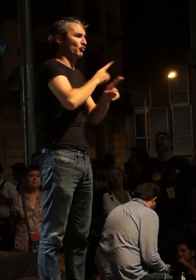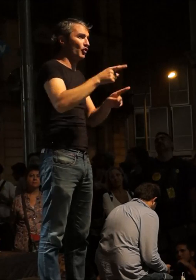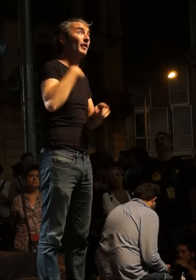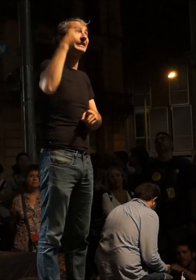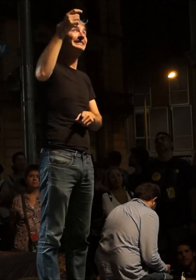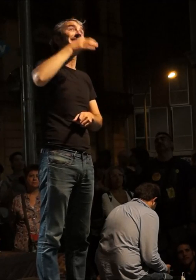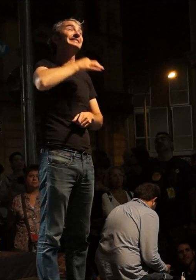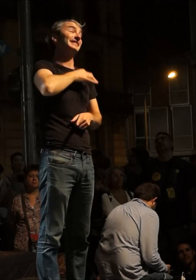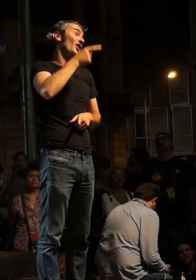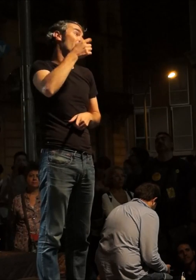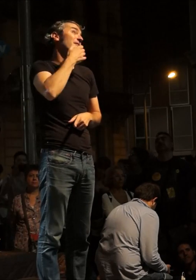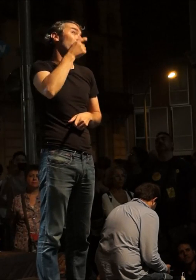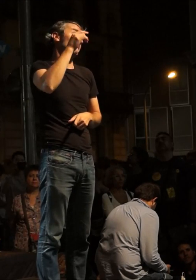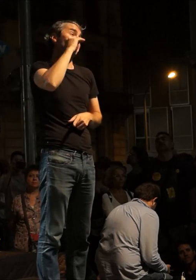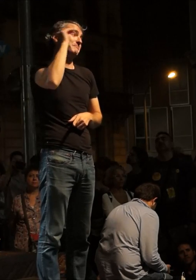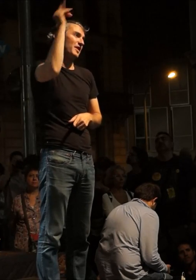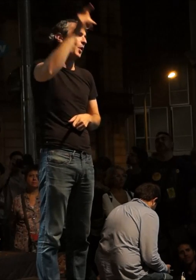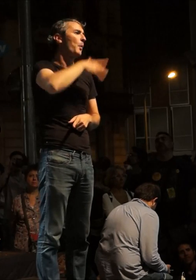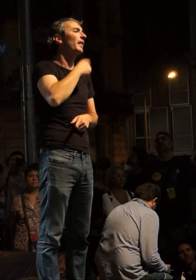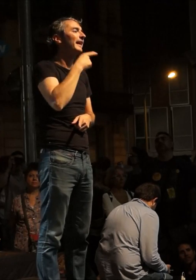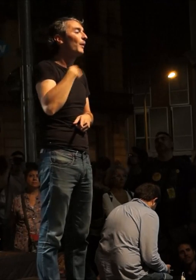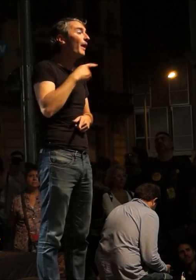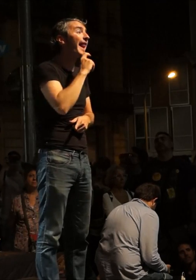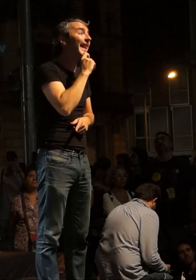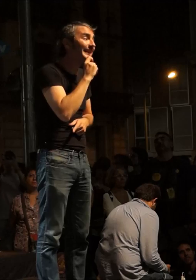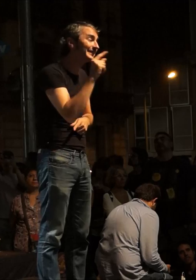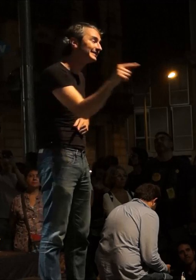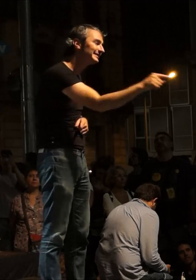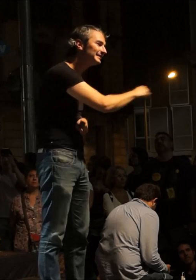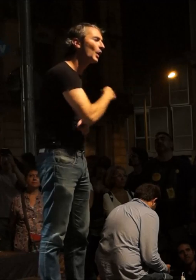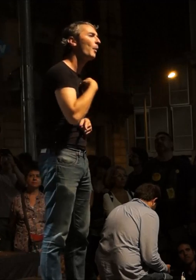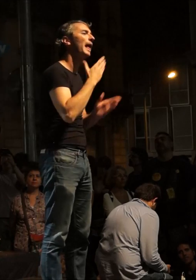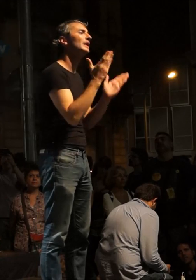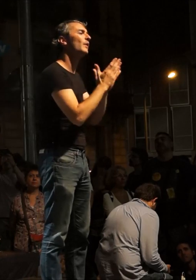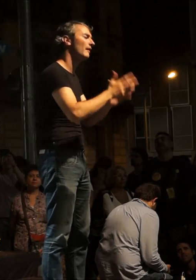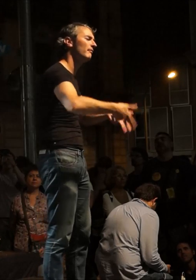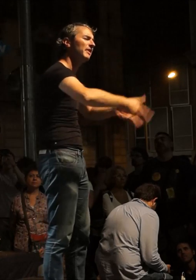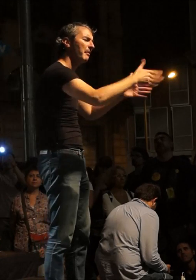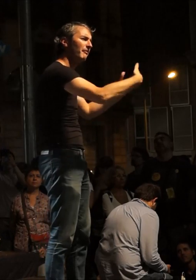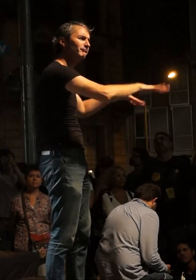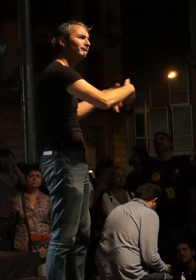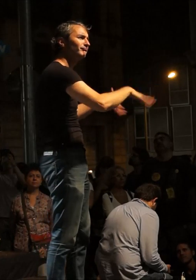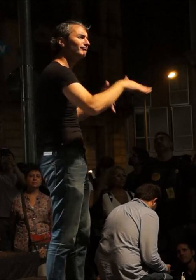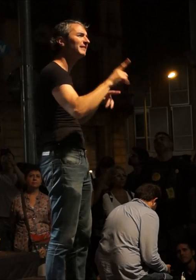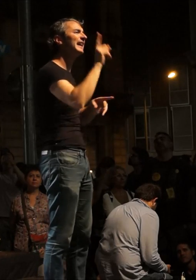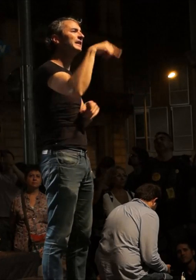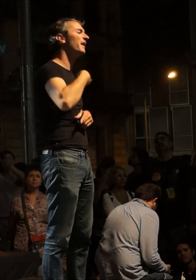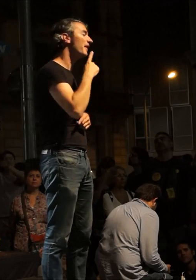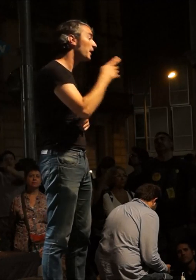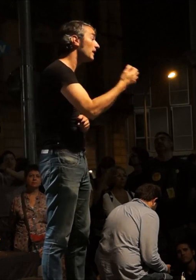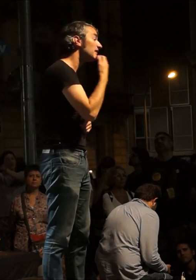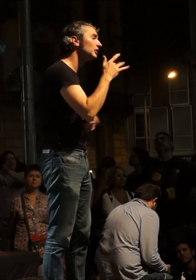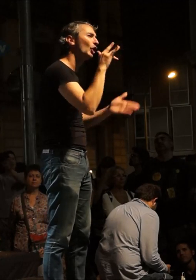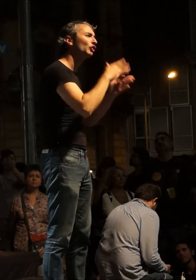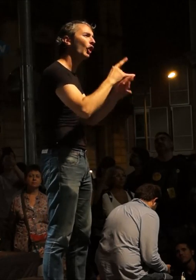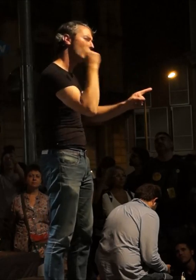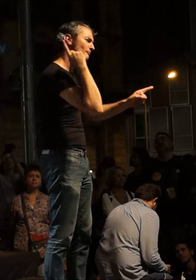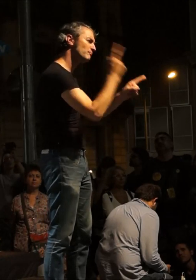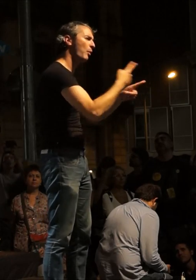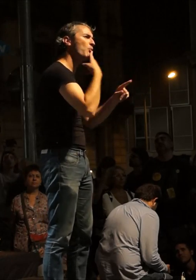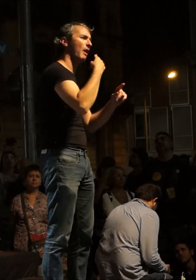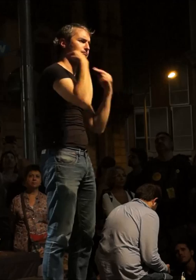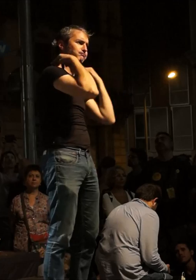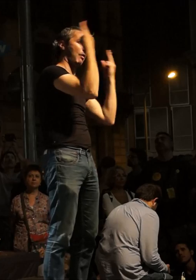Tercer Segona vol que les seues netes vagin a estudiar si volen i sobretot els ensenya a plantar cara a les discriminacions